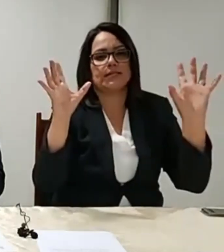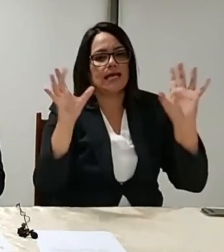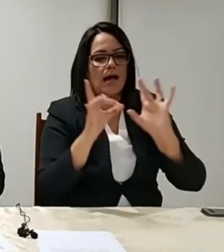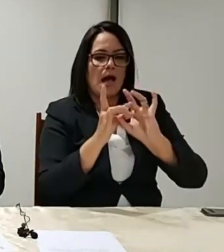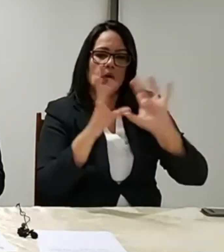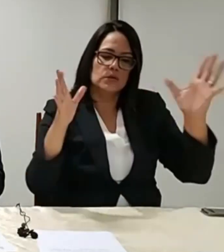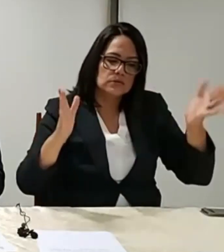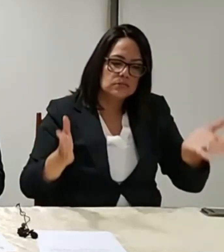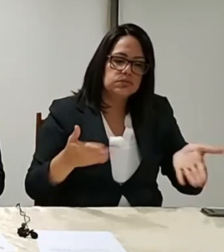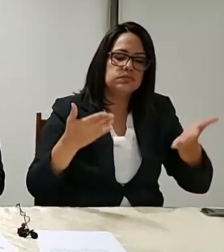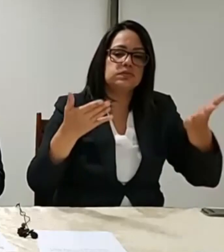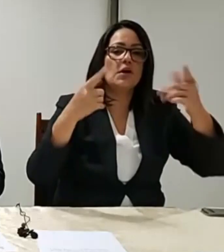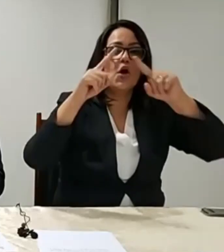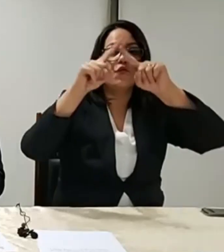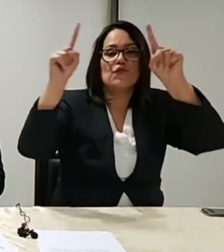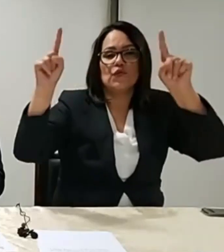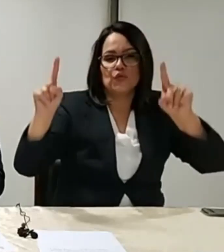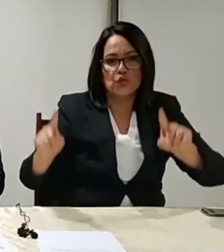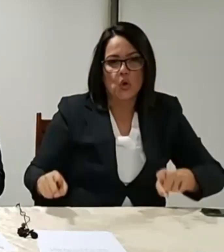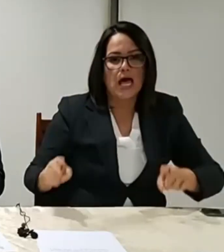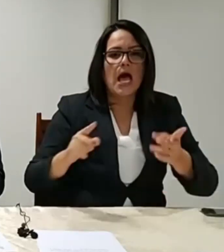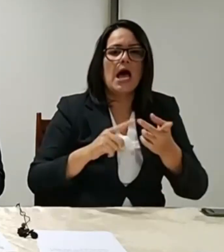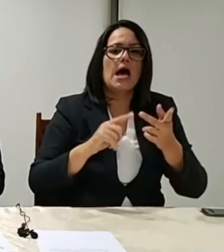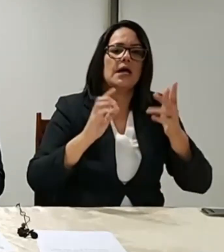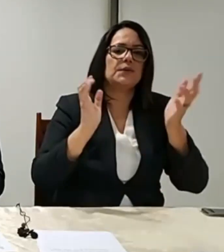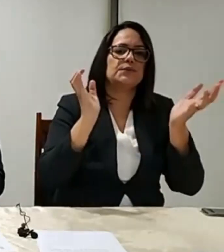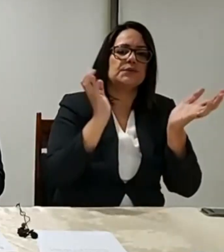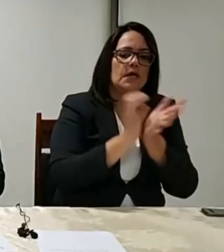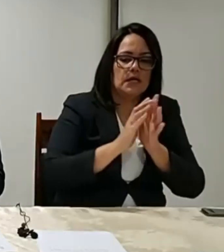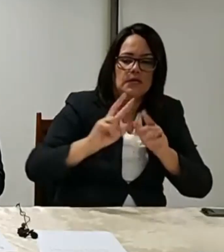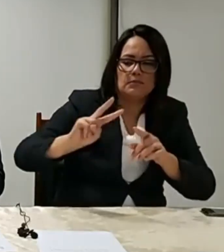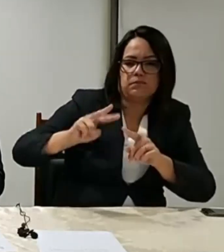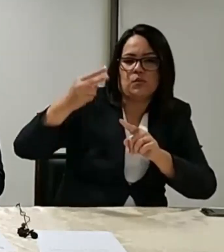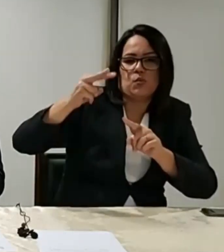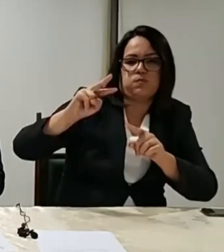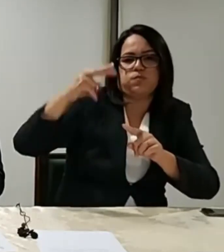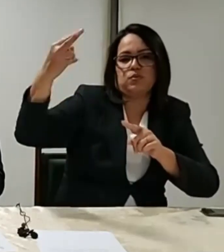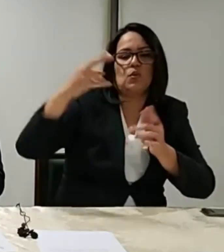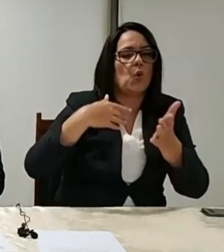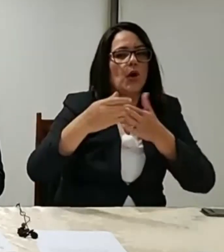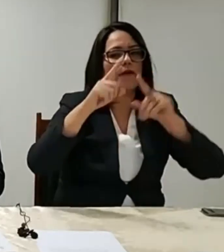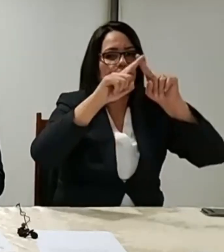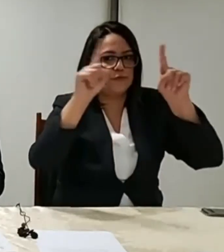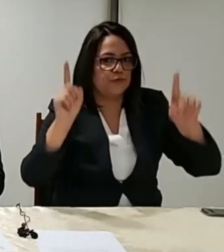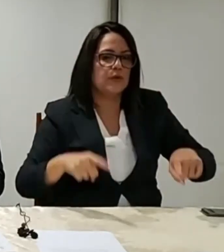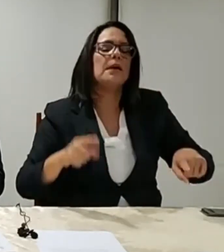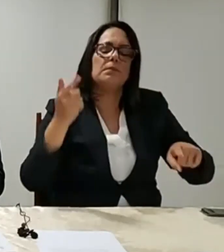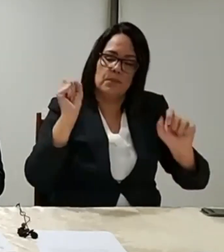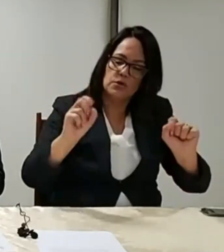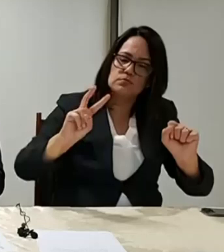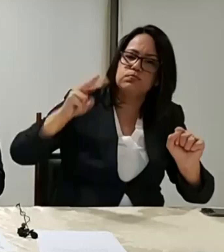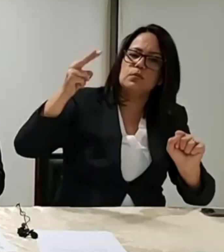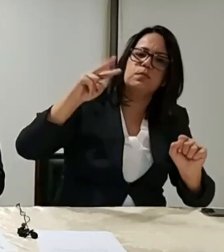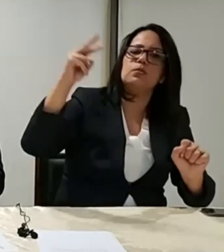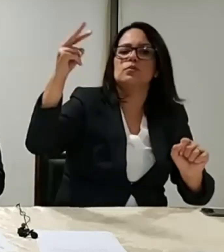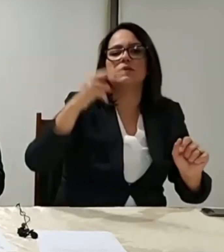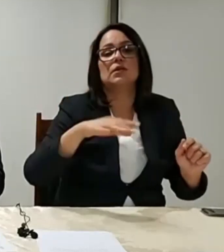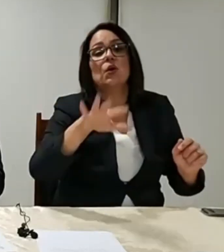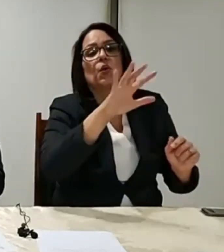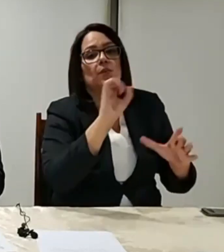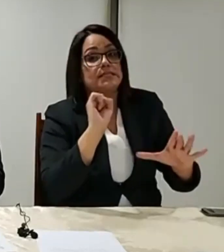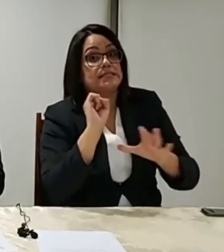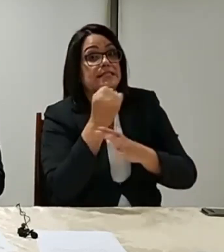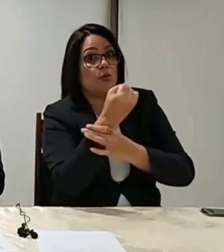e progressões funcionais a todas as categorias dos servidores públicos. A pressão inicial partiu da segurança